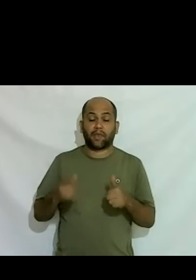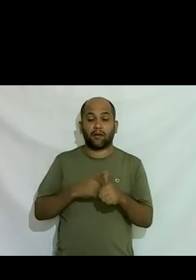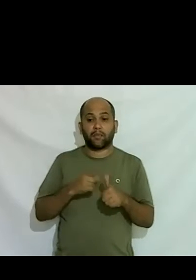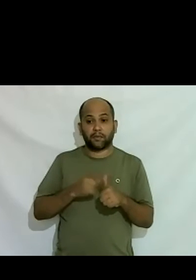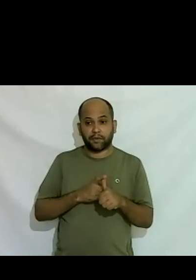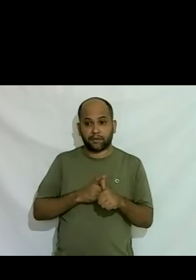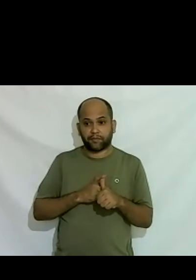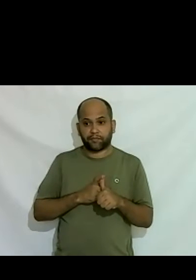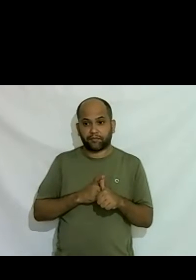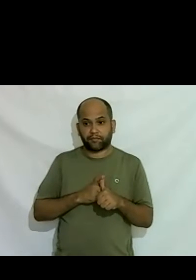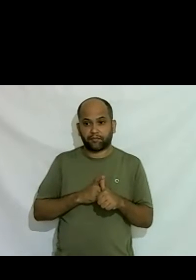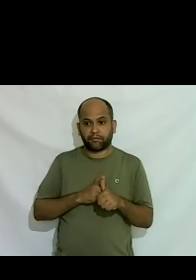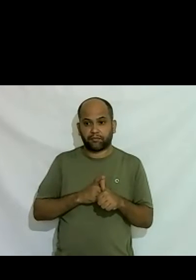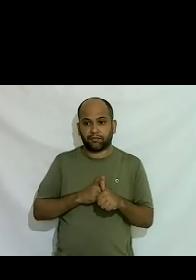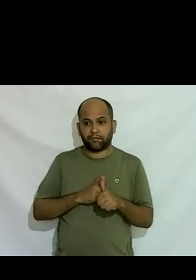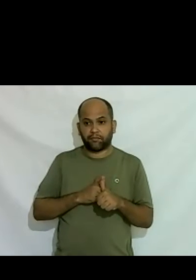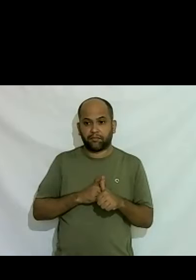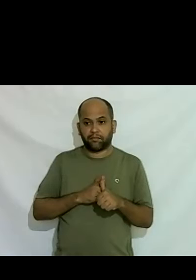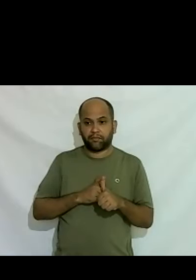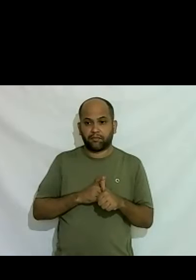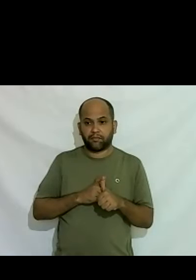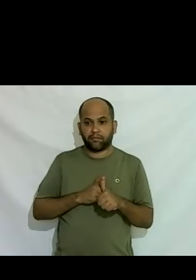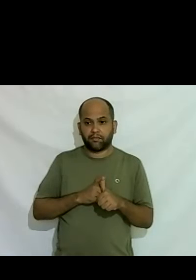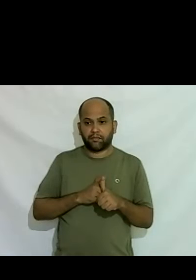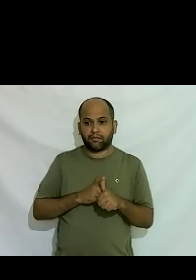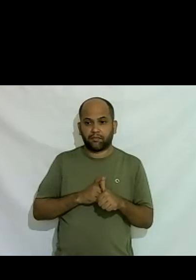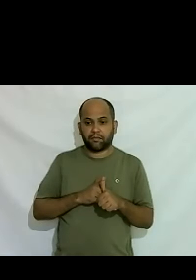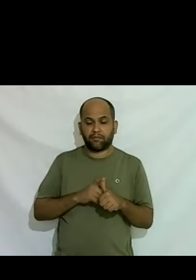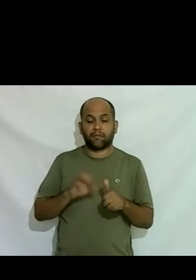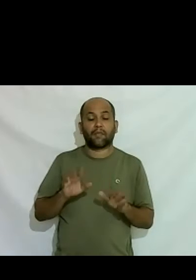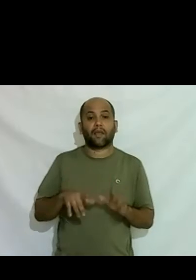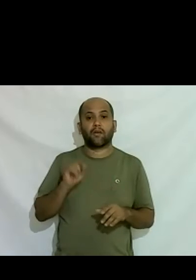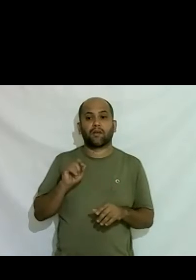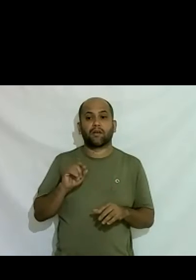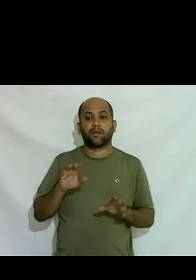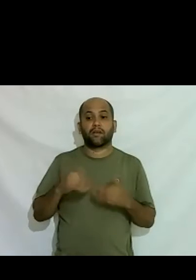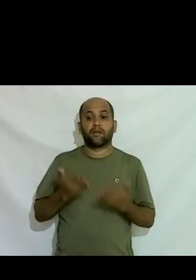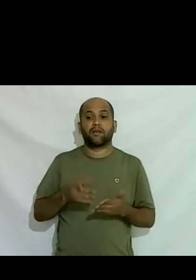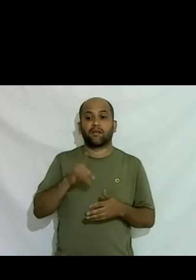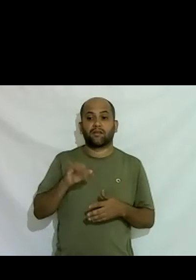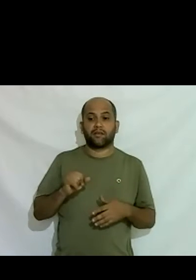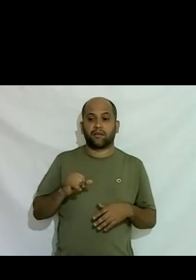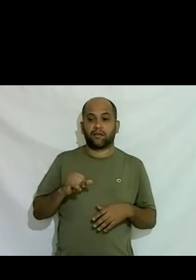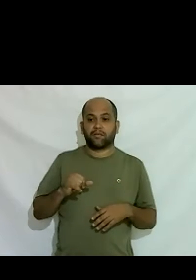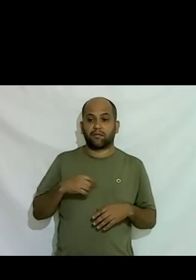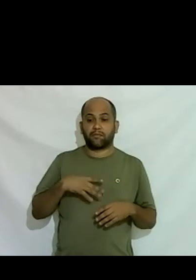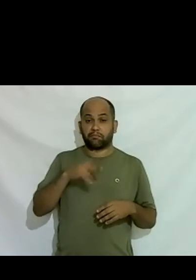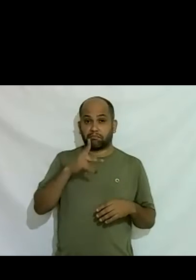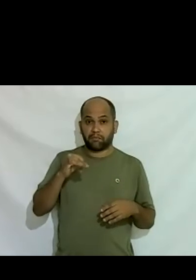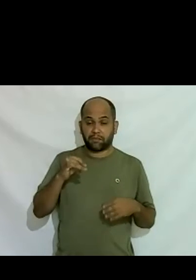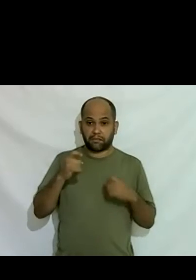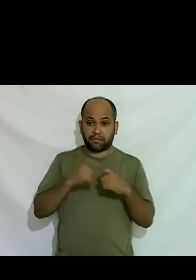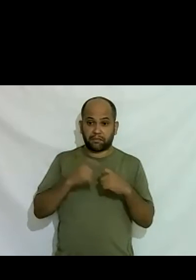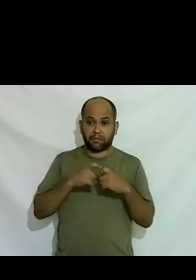caiu foi que naquele dia com meu pai e o médico sentados à minha